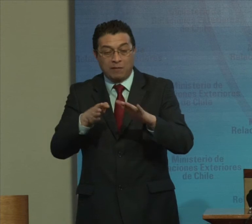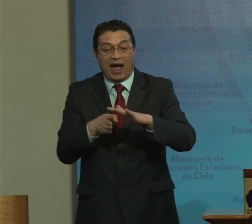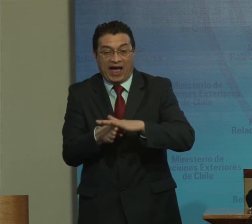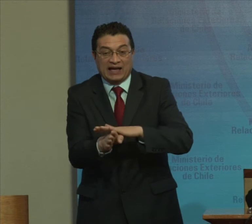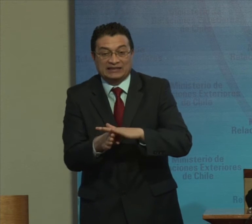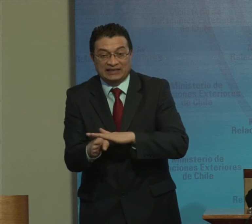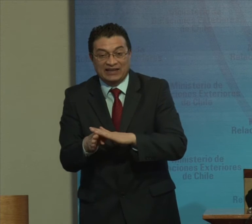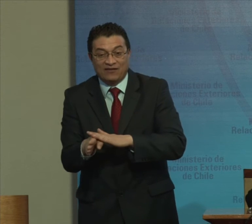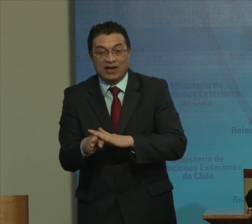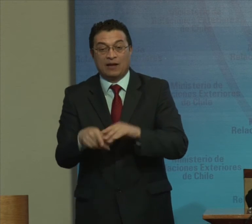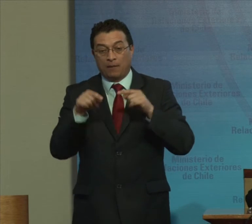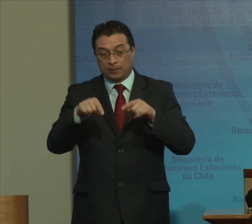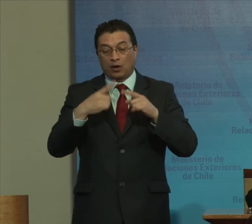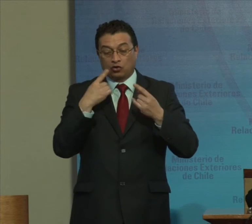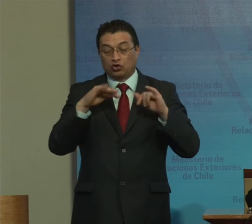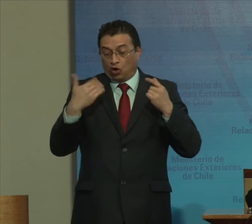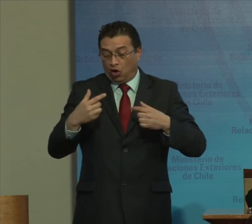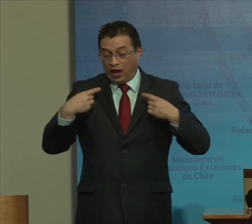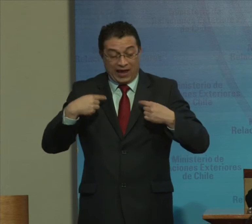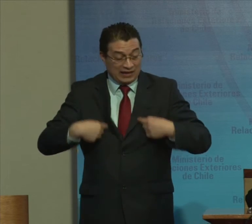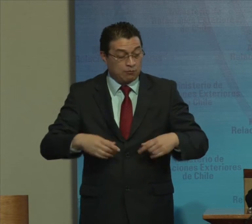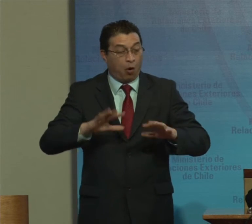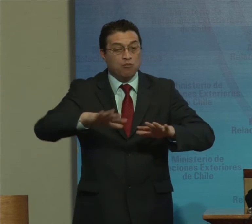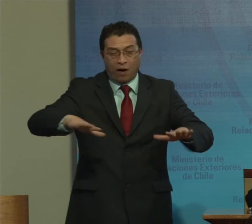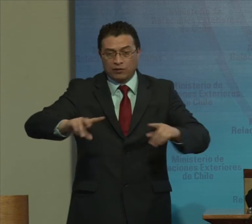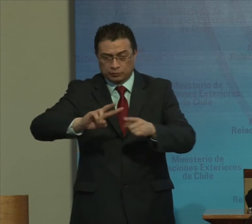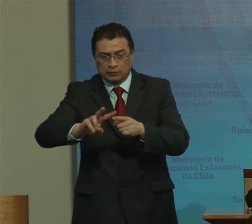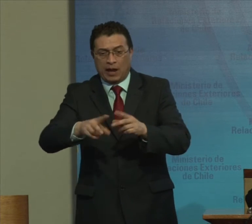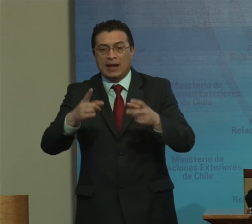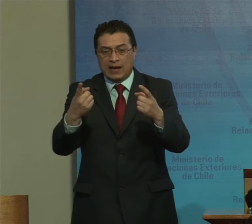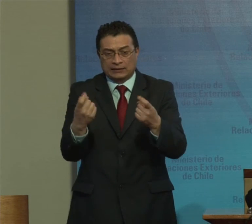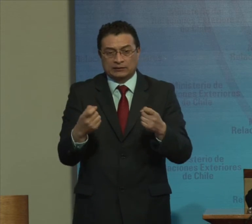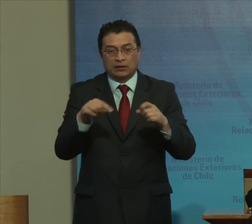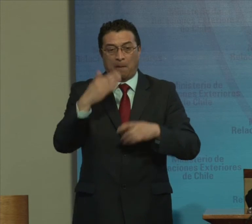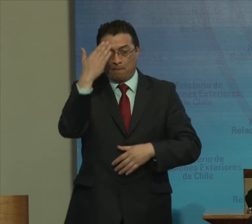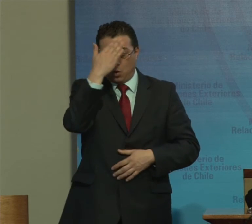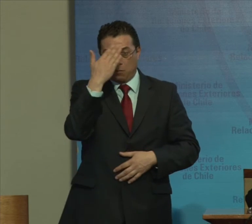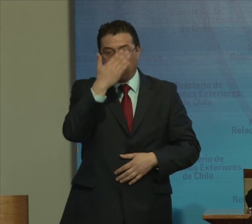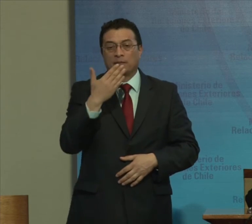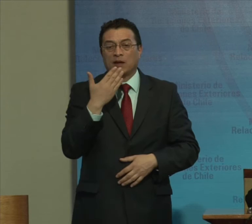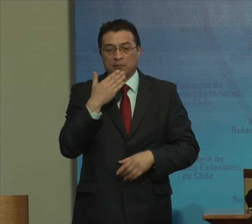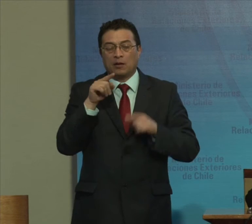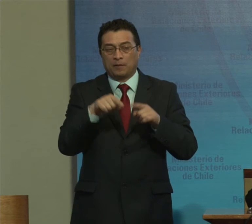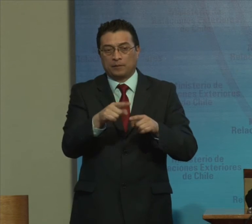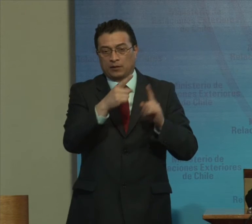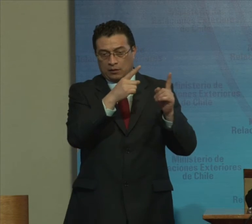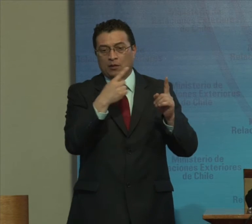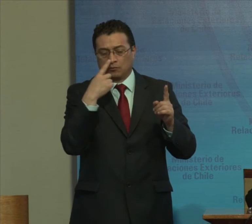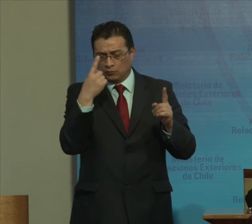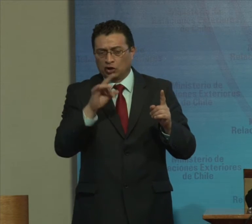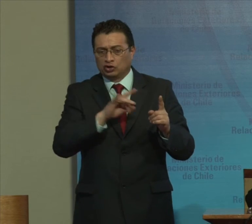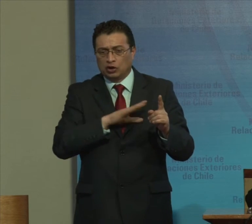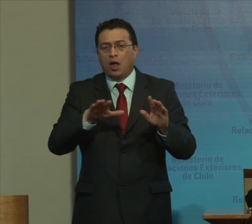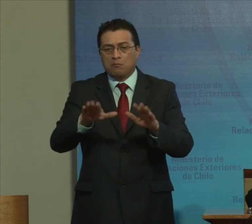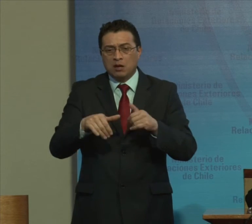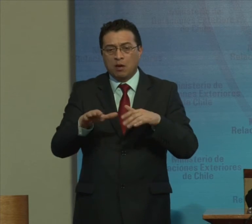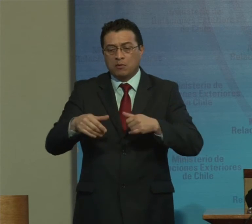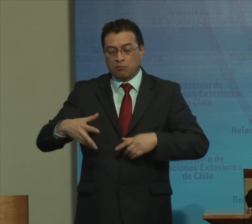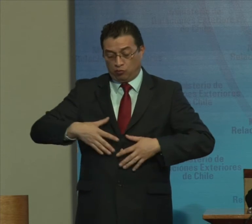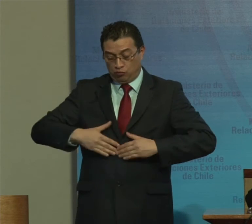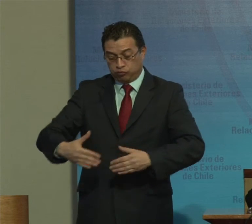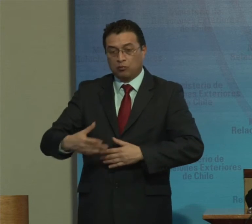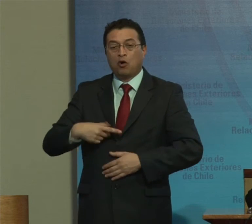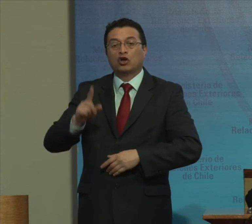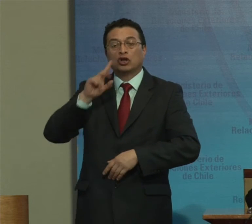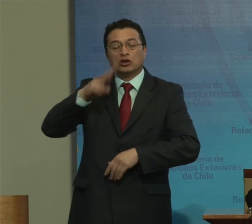El equipo Y el mobiliario Innecesario Preocupación Causó También Al comité Que en Chile Se sigan Practicando Esterilizaciones